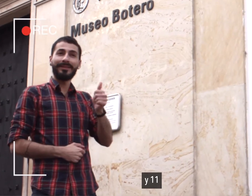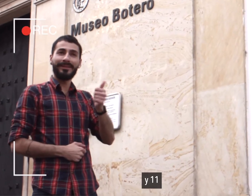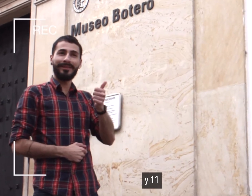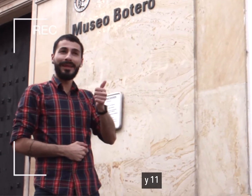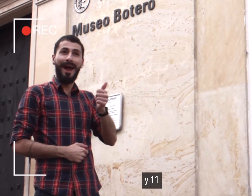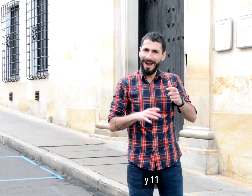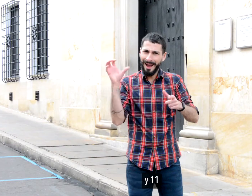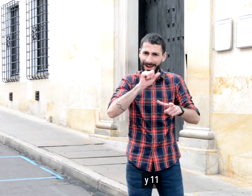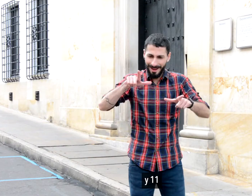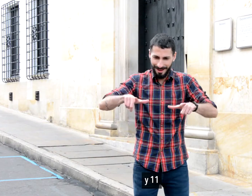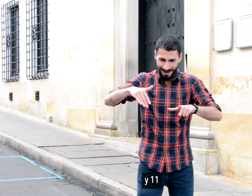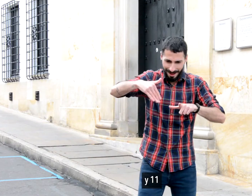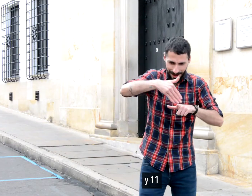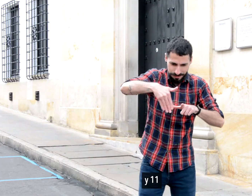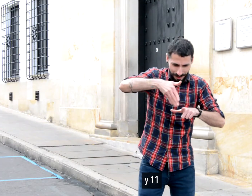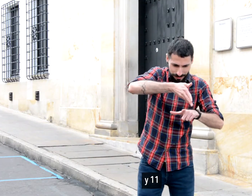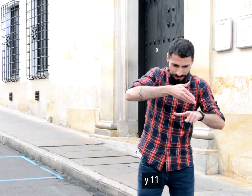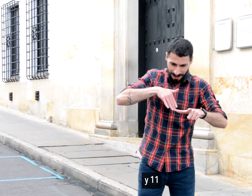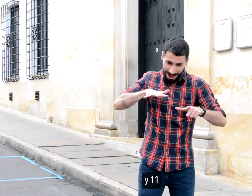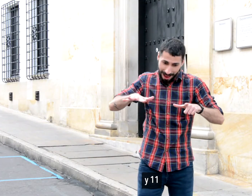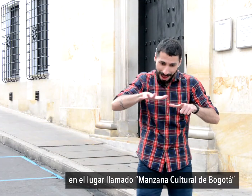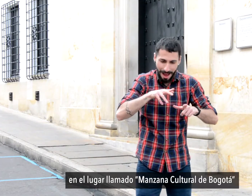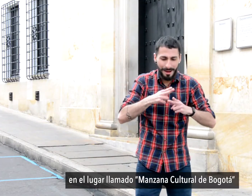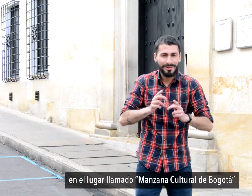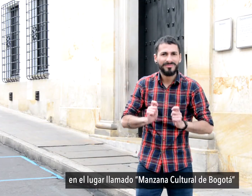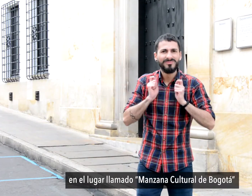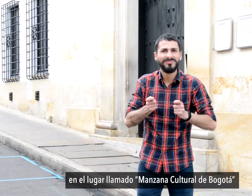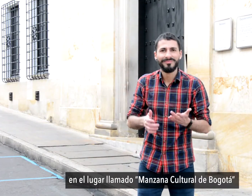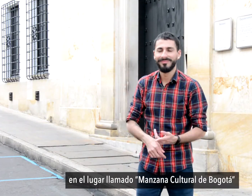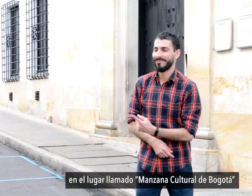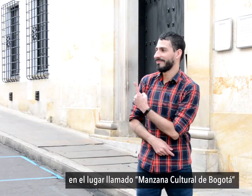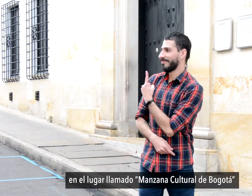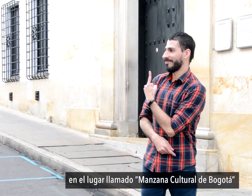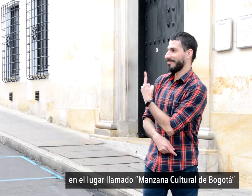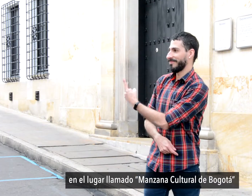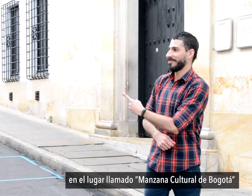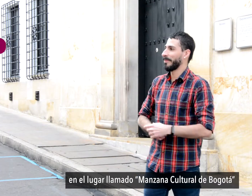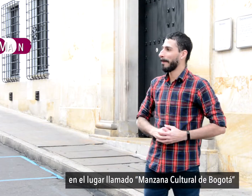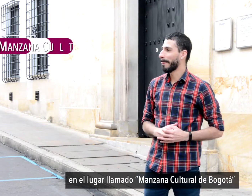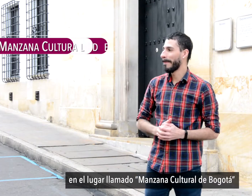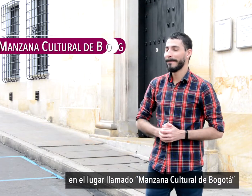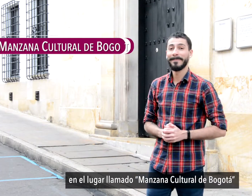11ª, en el lugar llamado Manzana Cultural de Bogotá.